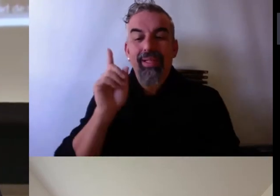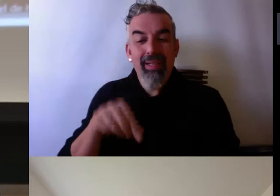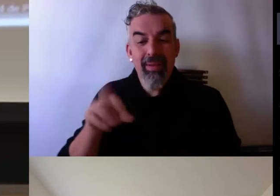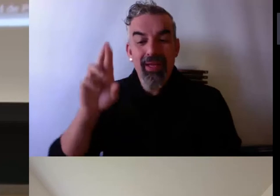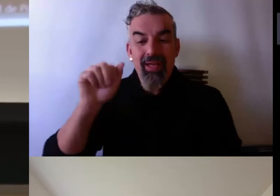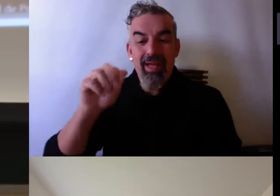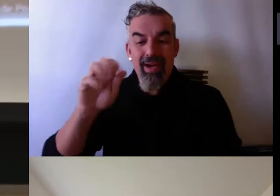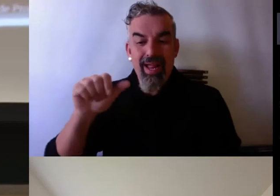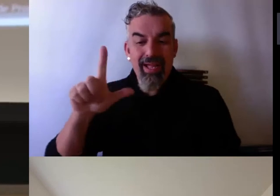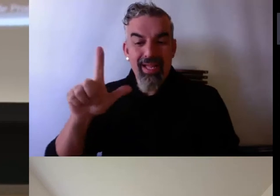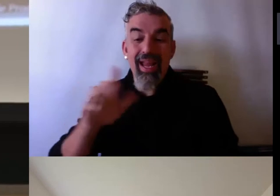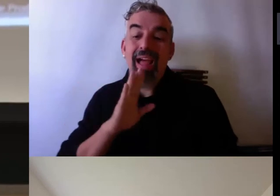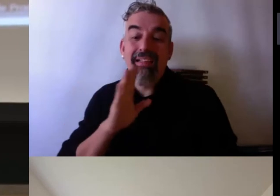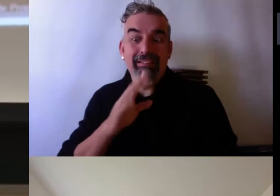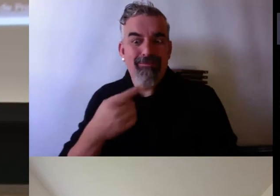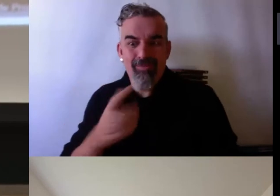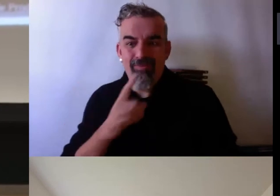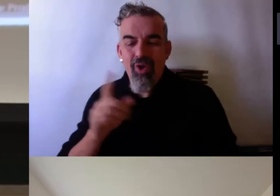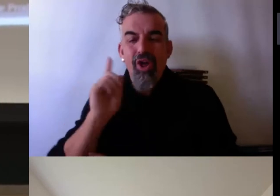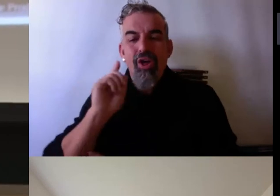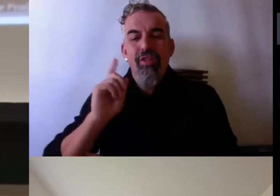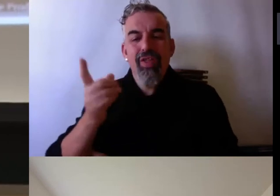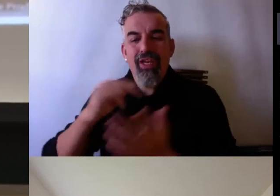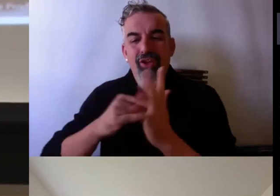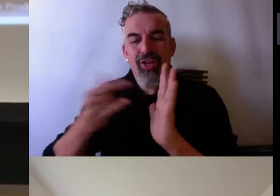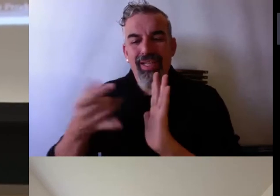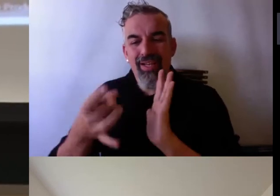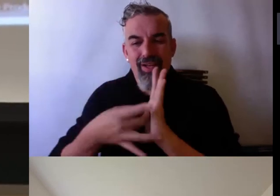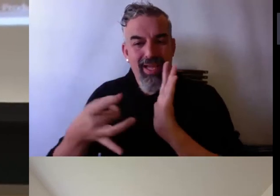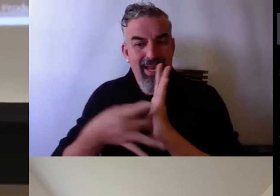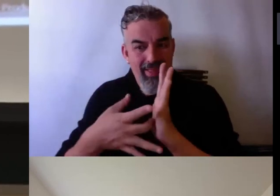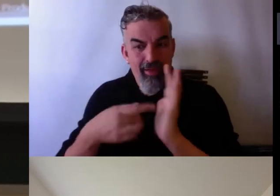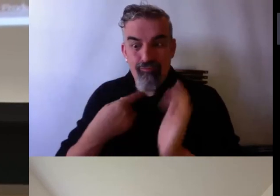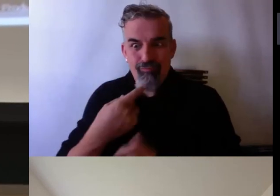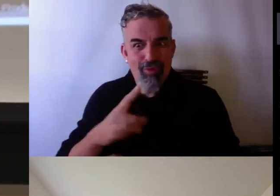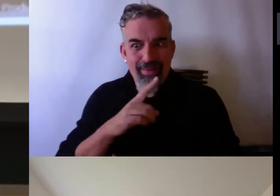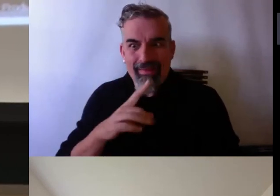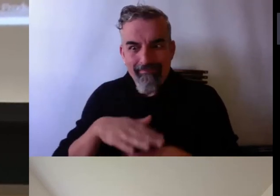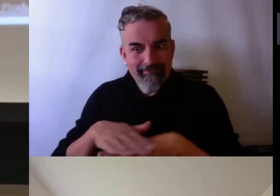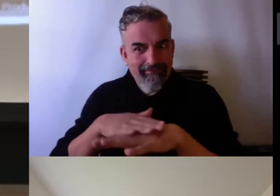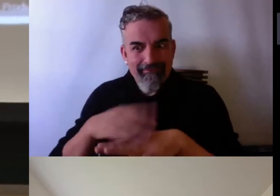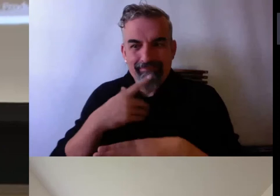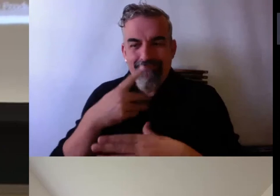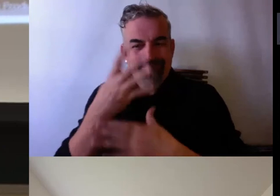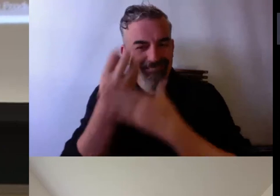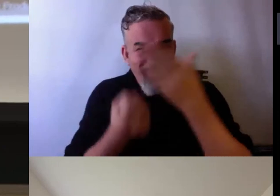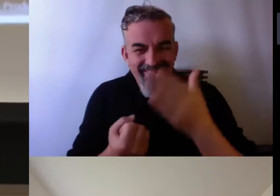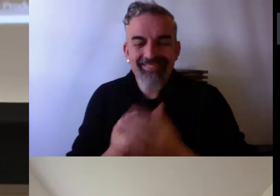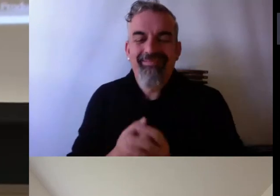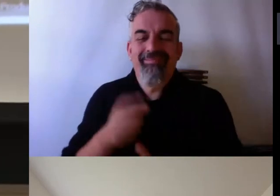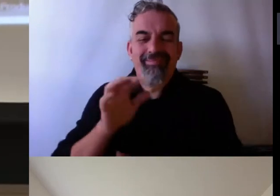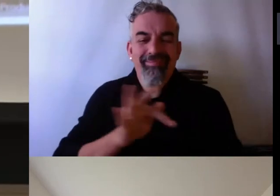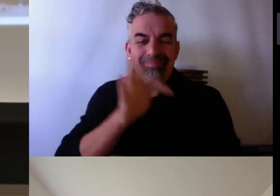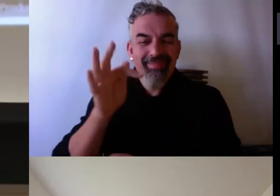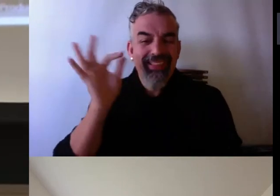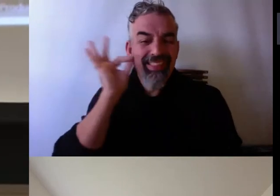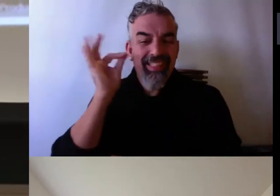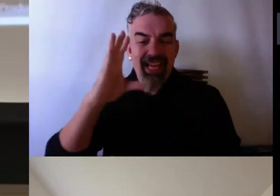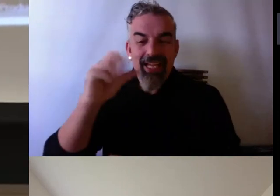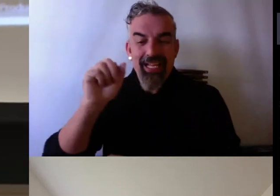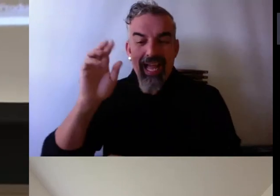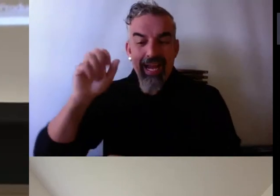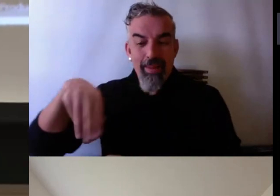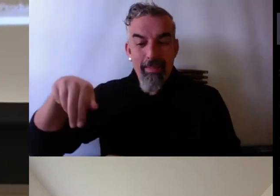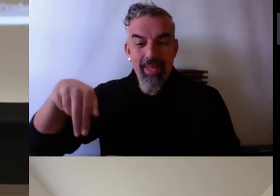directora de calidad, ¿vale? Directora académica de calidad, que me he saltado su cargo, perdonad. Y Carmen Belacalle es directora